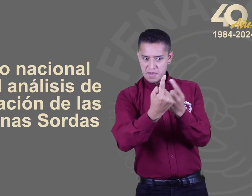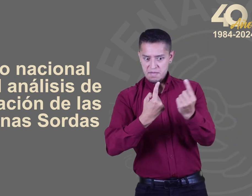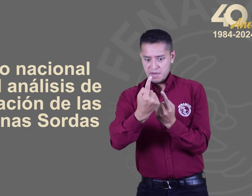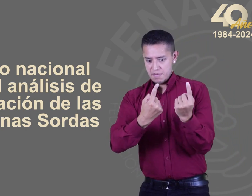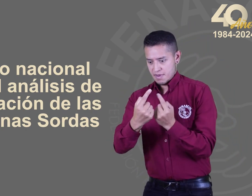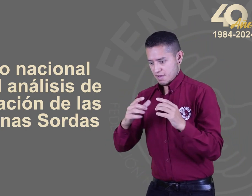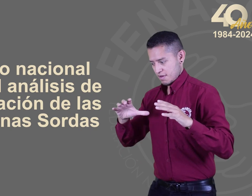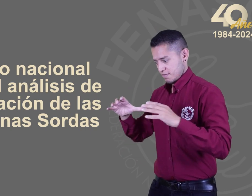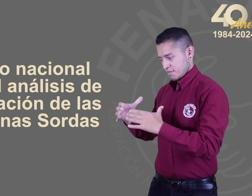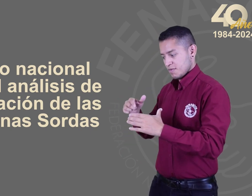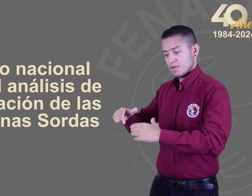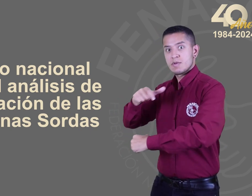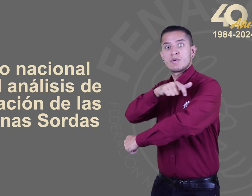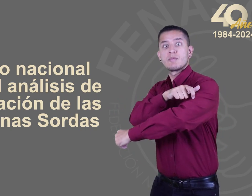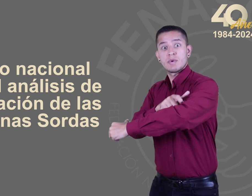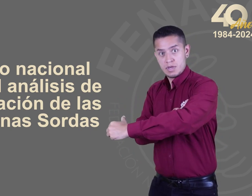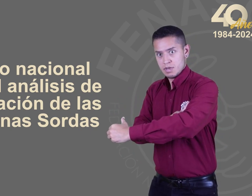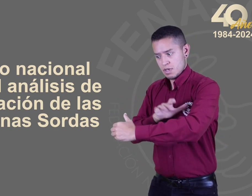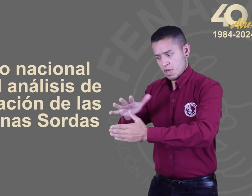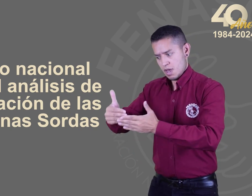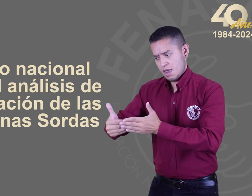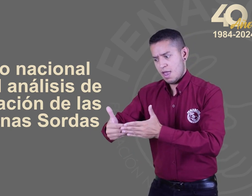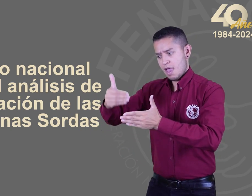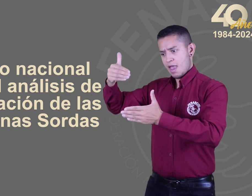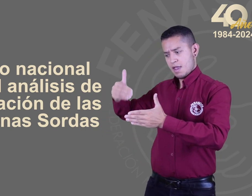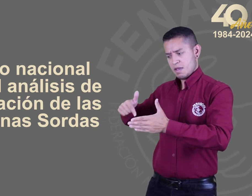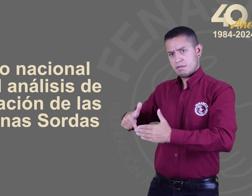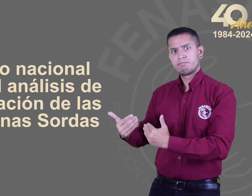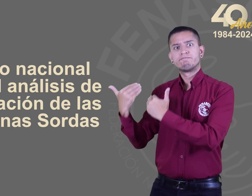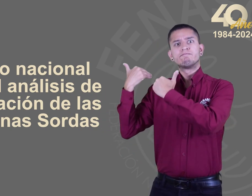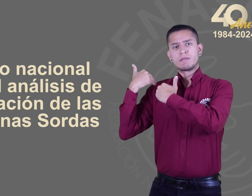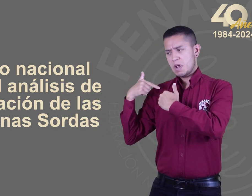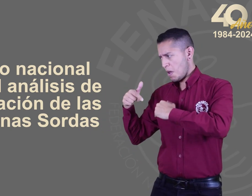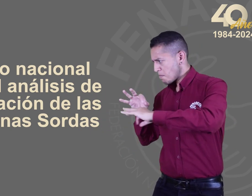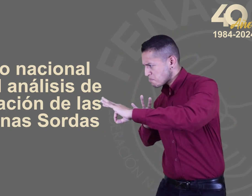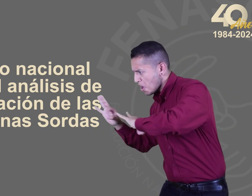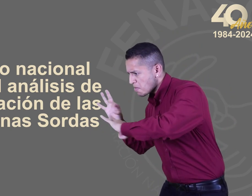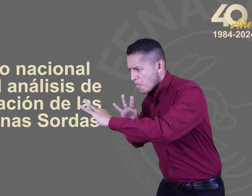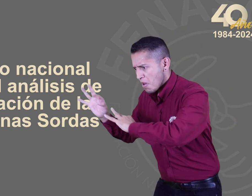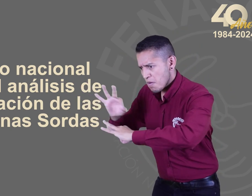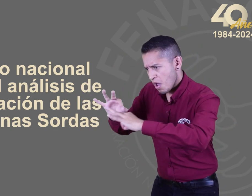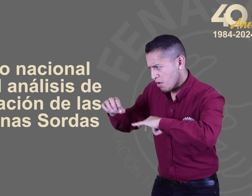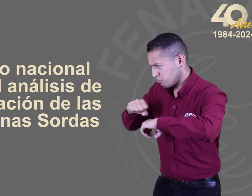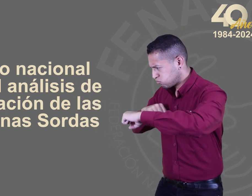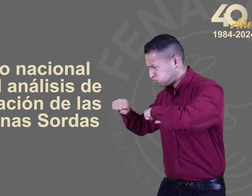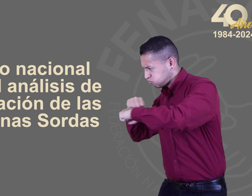federación nacional. En esta ocasión, se cambió el liderazgo de dicho comité.